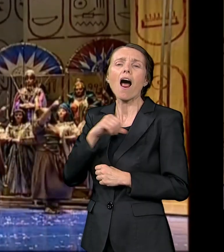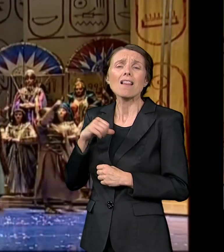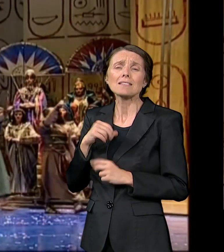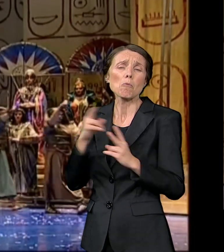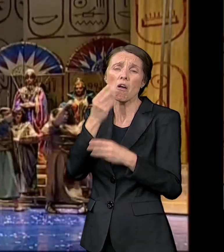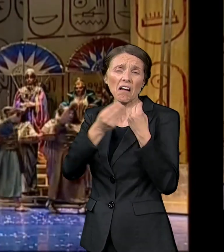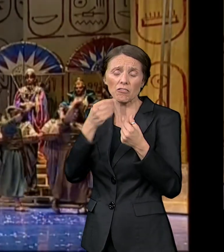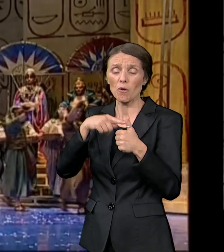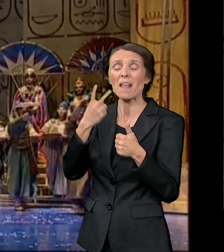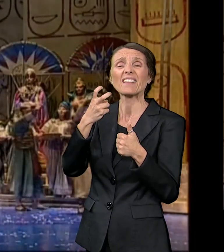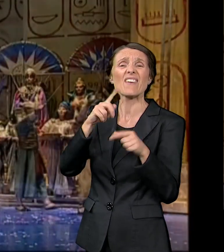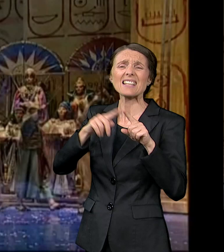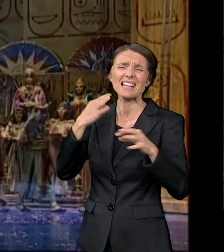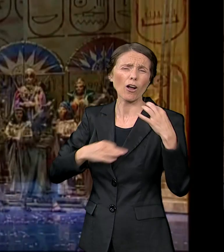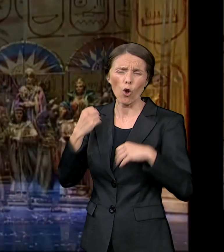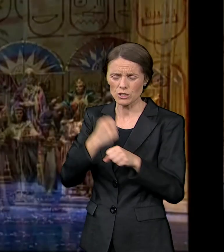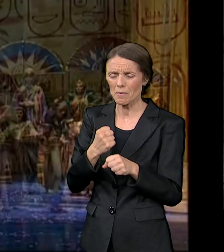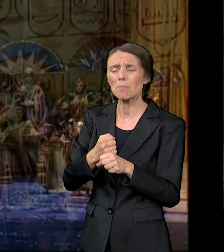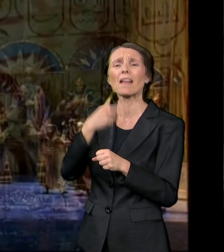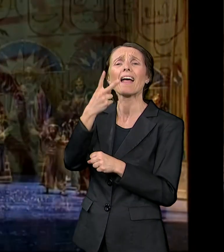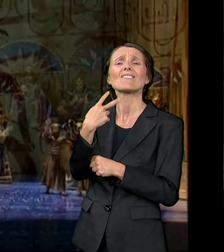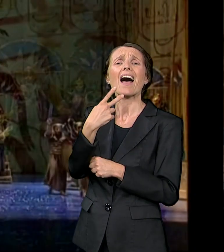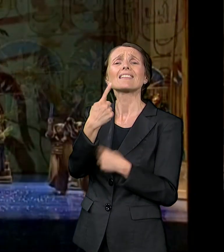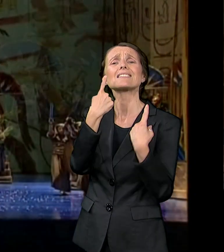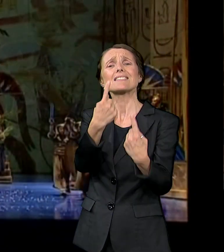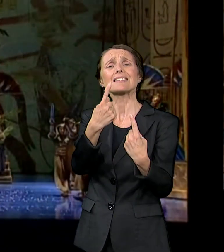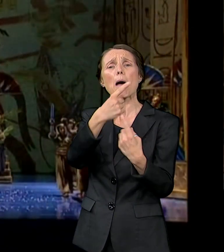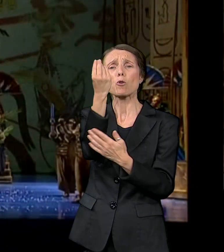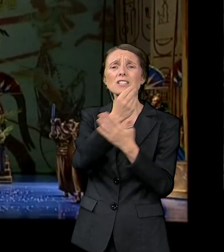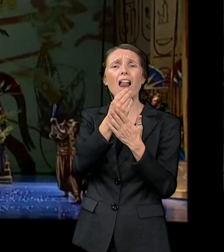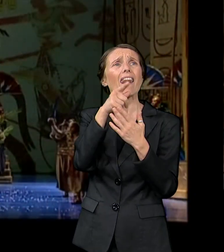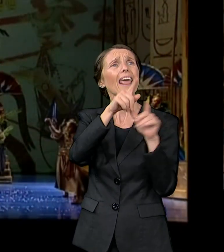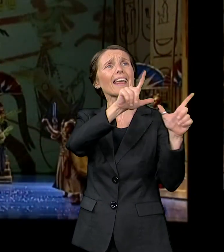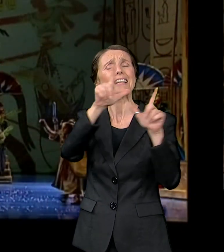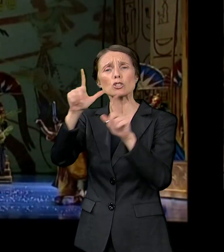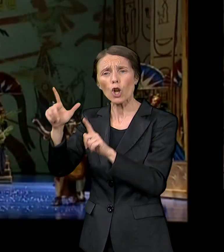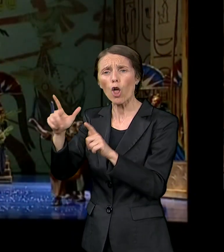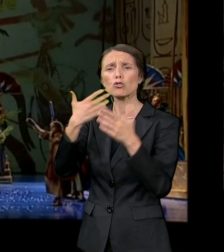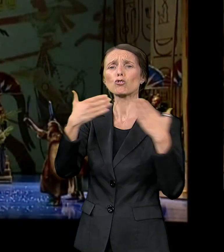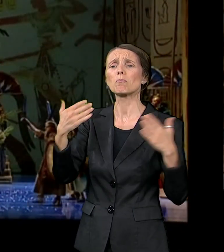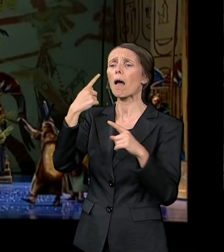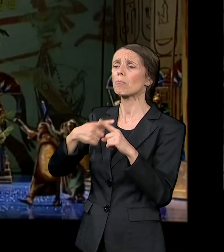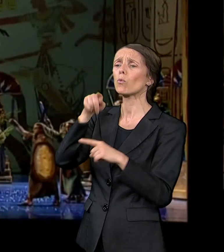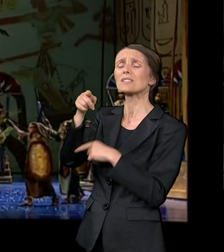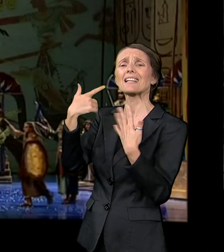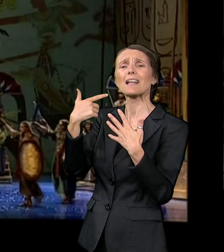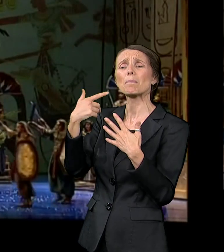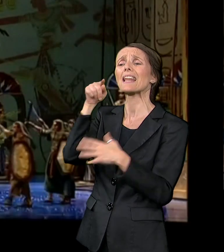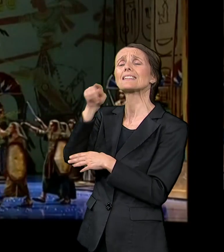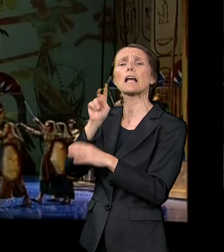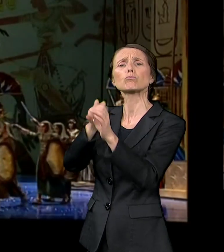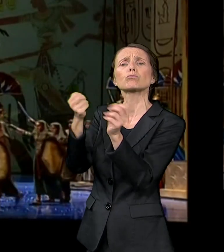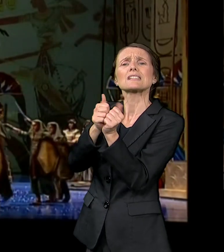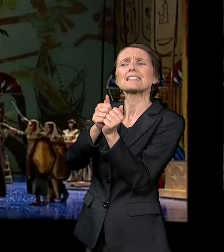kostimografija 20 samostalnih izložbi 170 zajedničkih. Pređeni put od antičke Grčke i starog